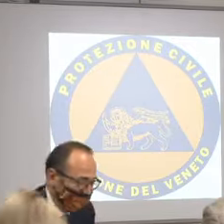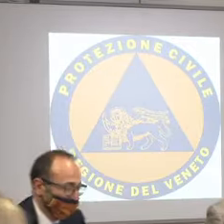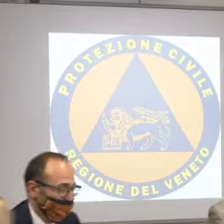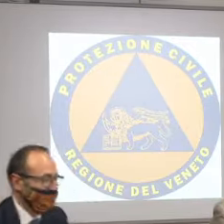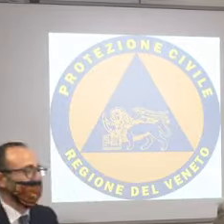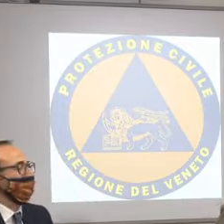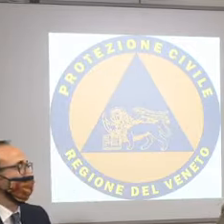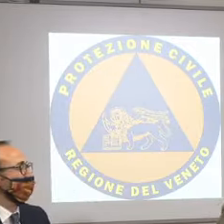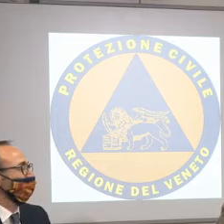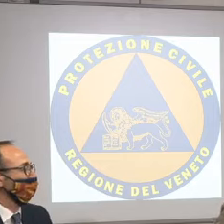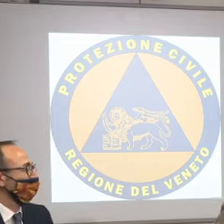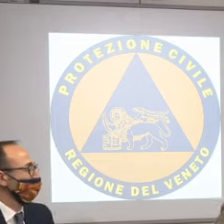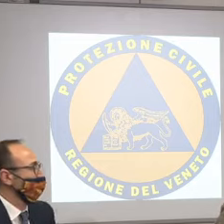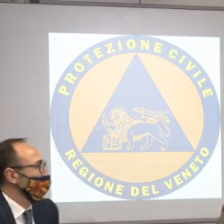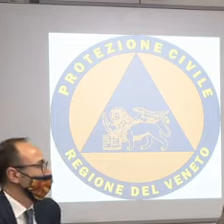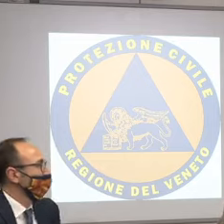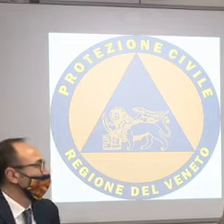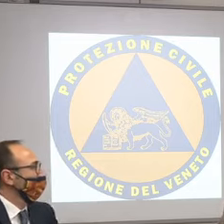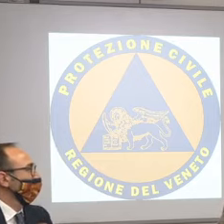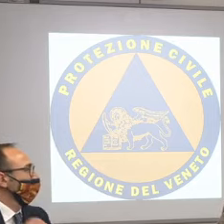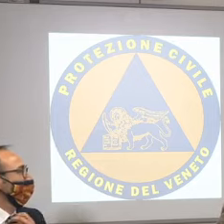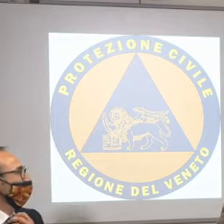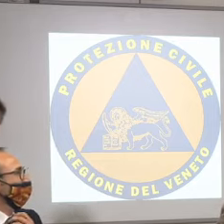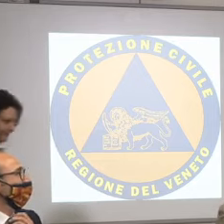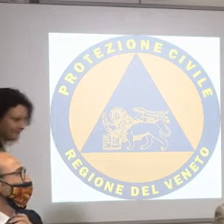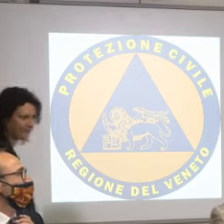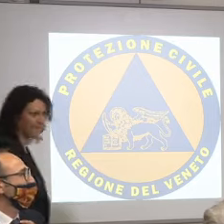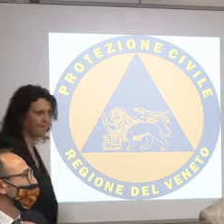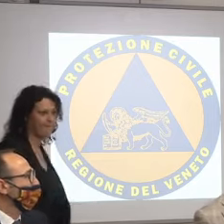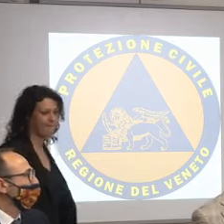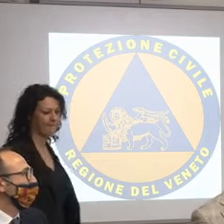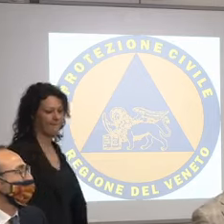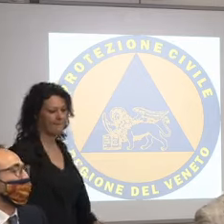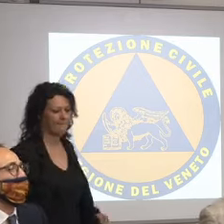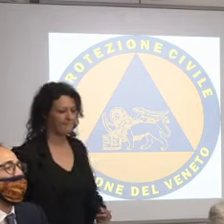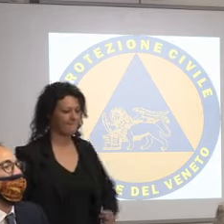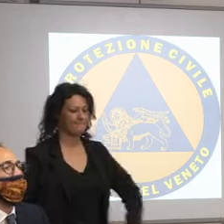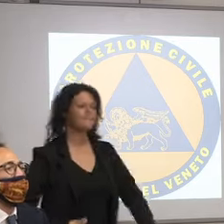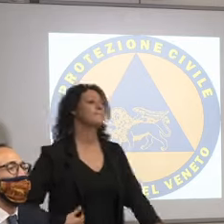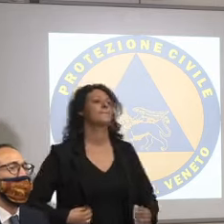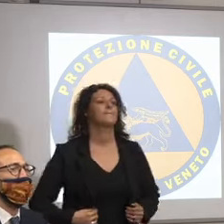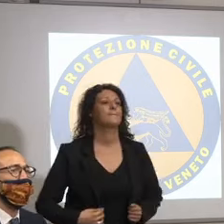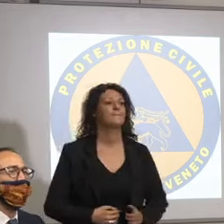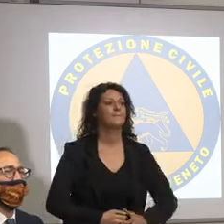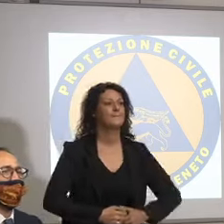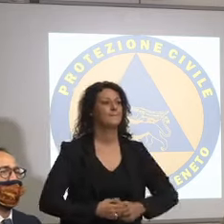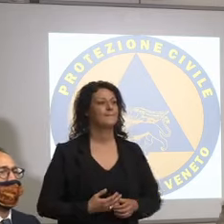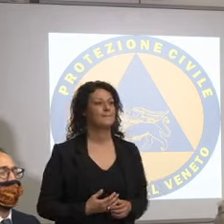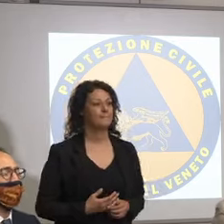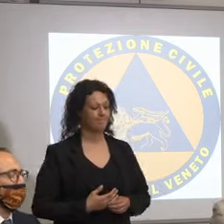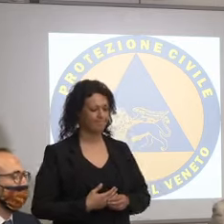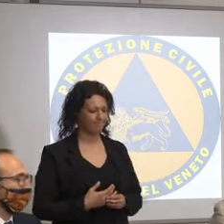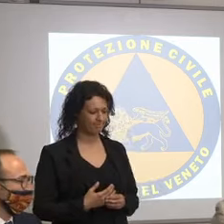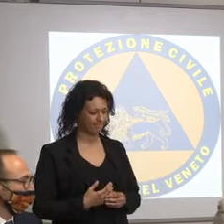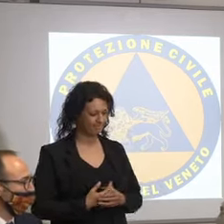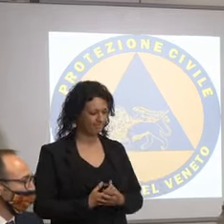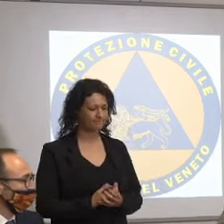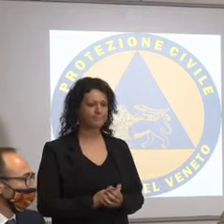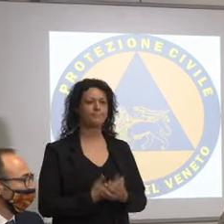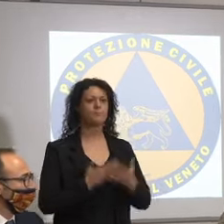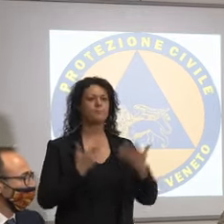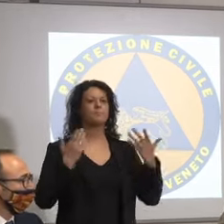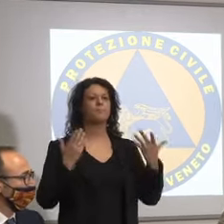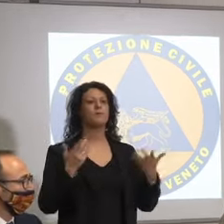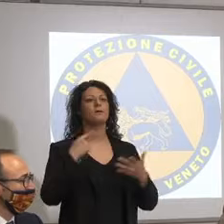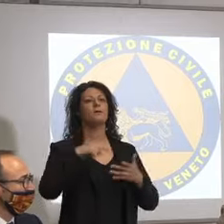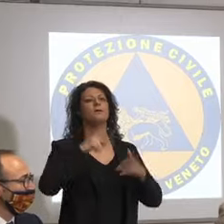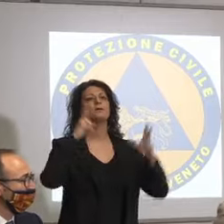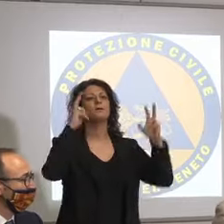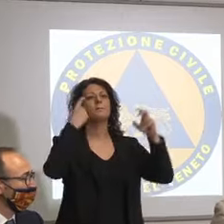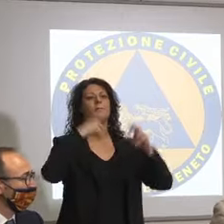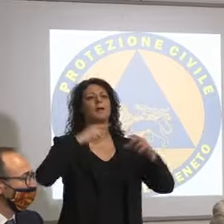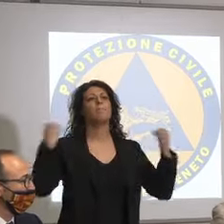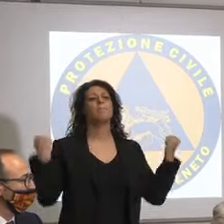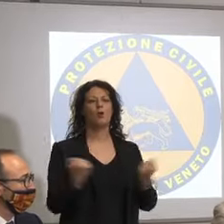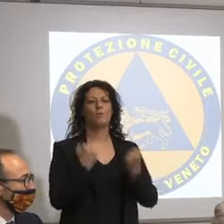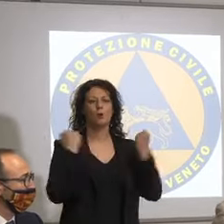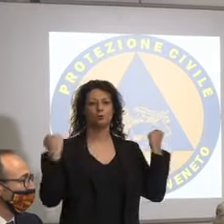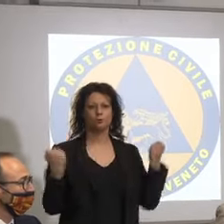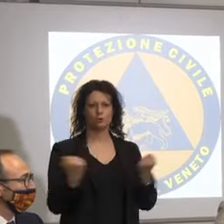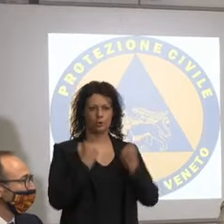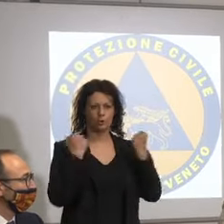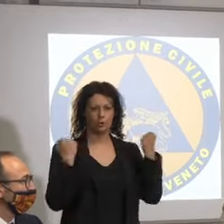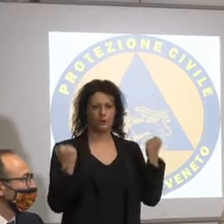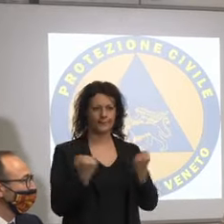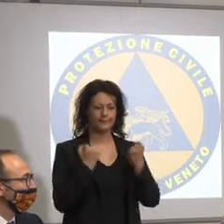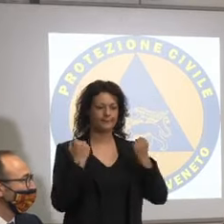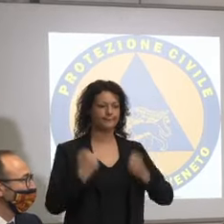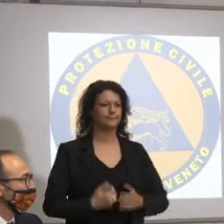adesso passerei la parola abbiamo parlato tanto della promozione vi ricordo che stiamo parlando di un comparto allora